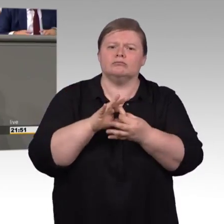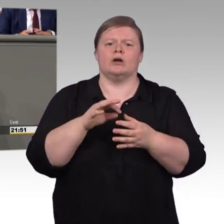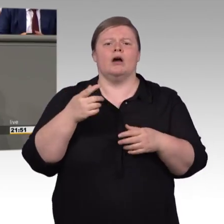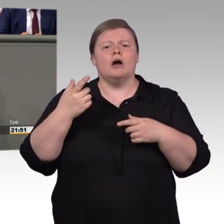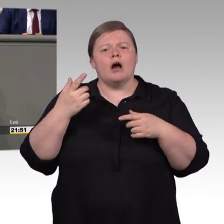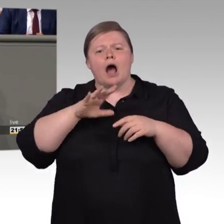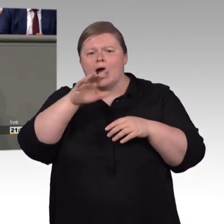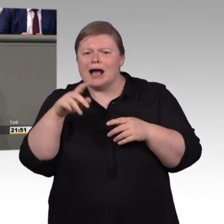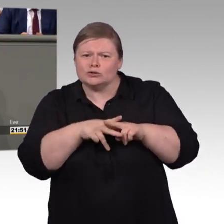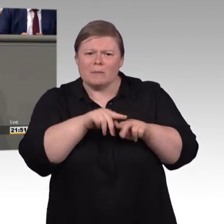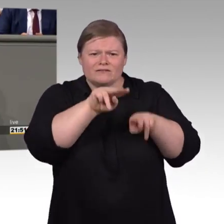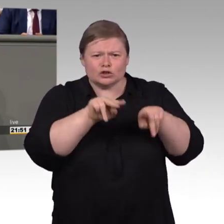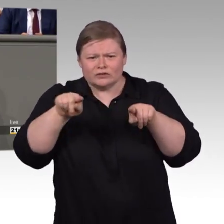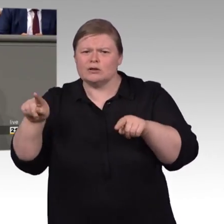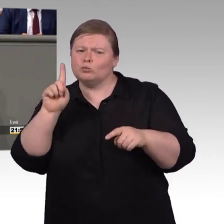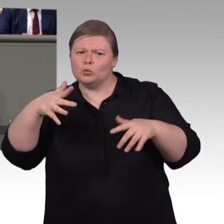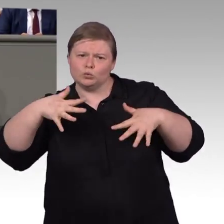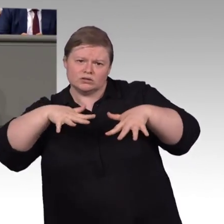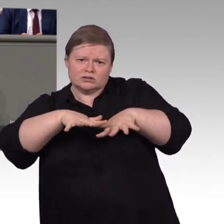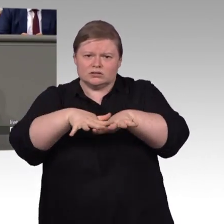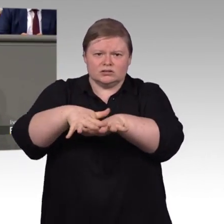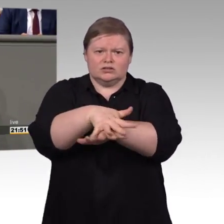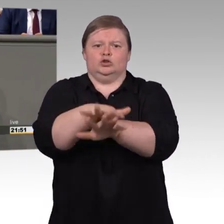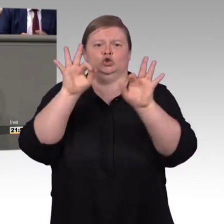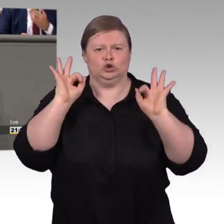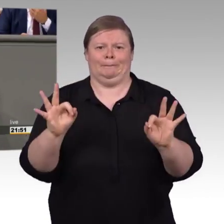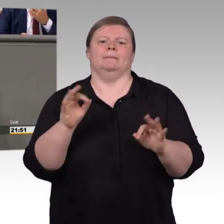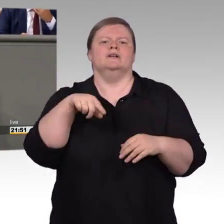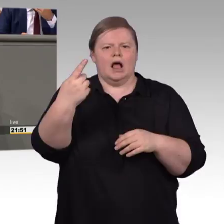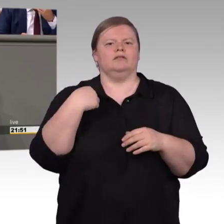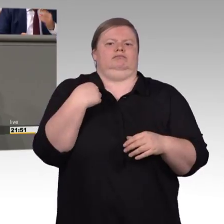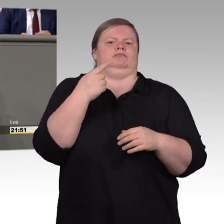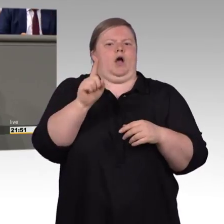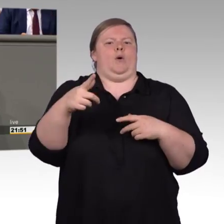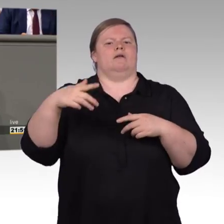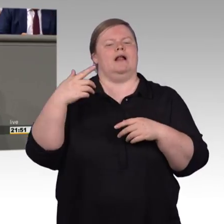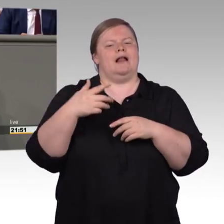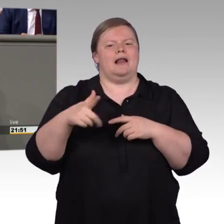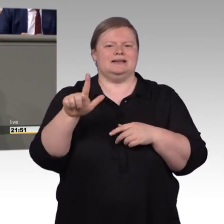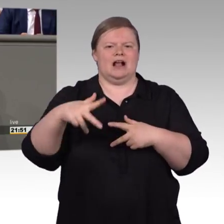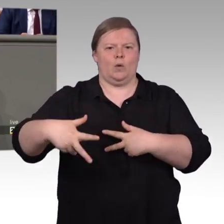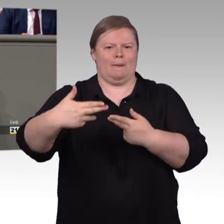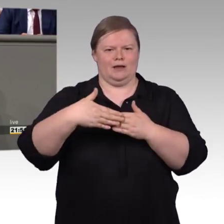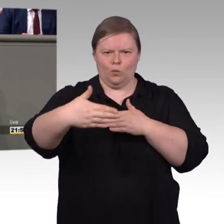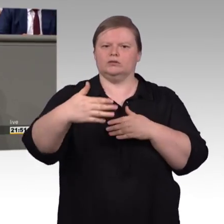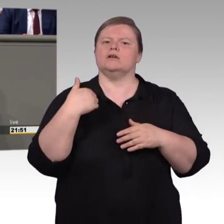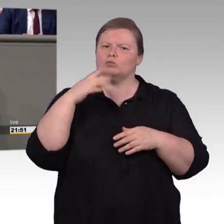Websites und mobilen Anwendungen öffentlicher Stellen um. Hier hat die öffentliche Anhörung zu einer Verbesserung des ersten